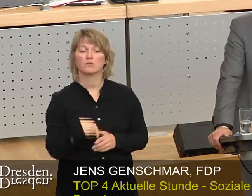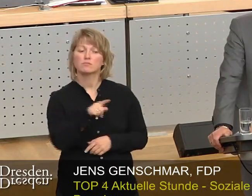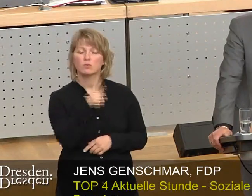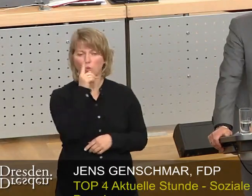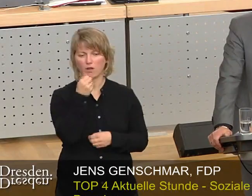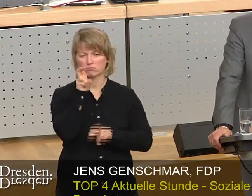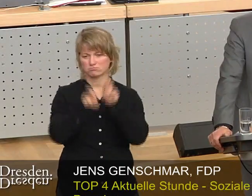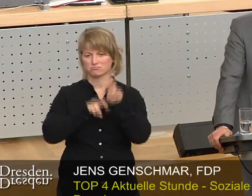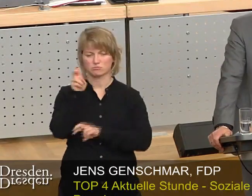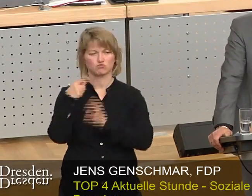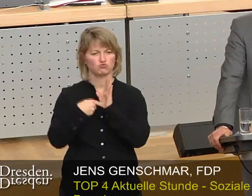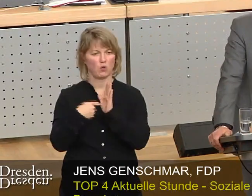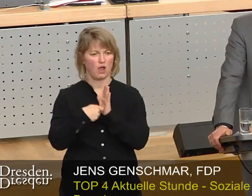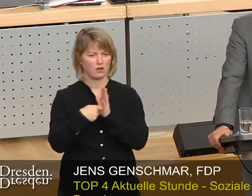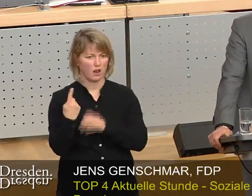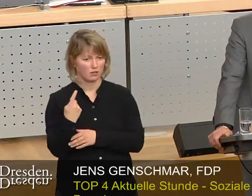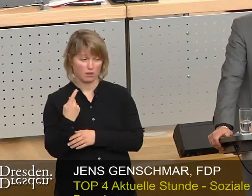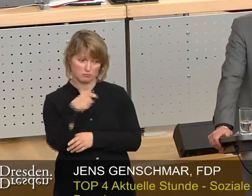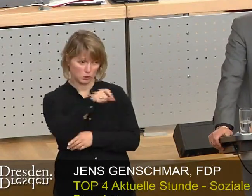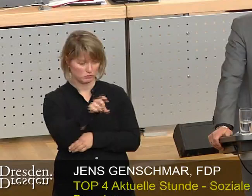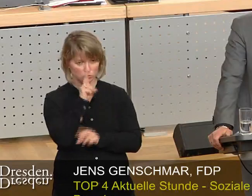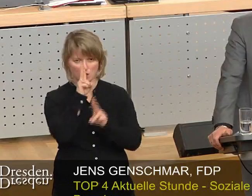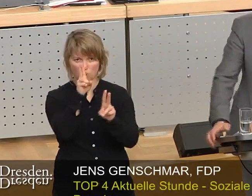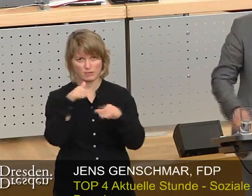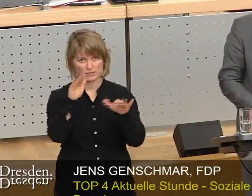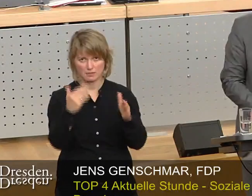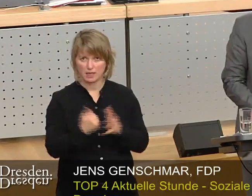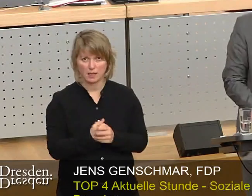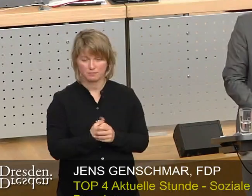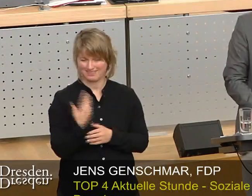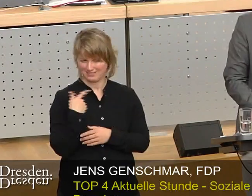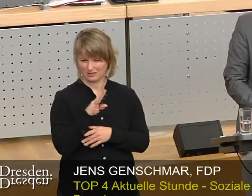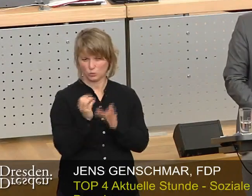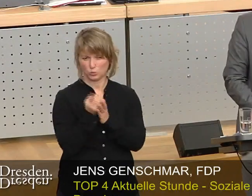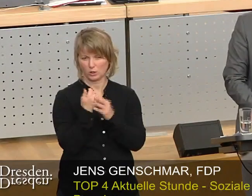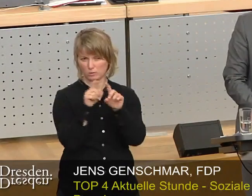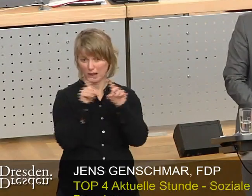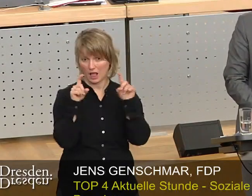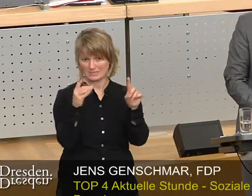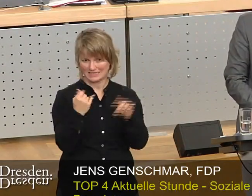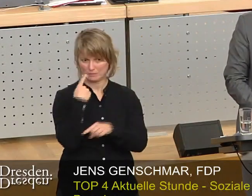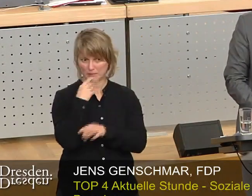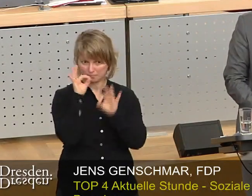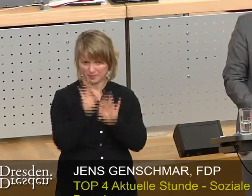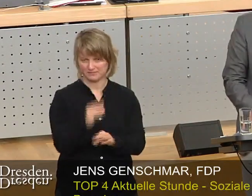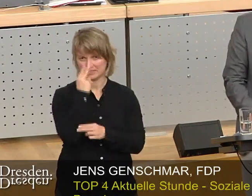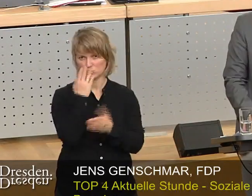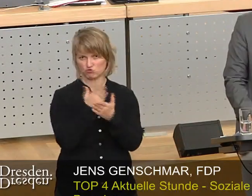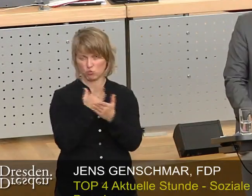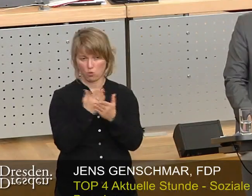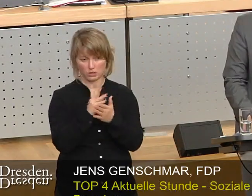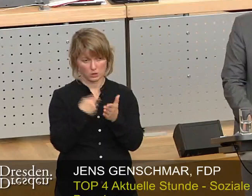und darum handelt es sich der Bürger achtet. Beim Kulturbelast erleben wir es gerade live, wie der